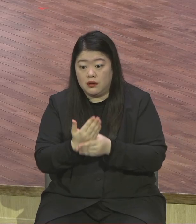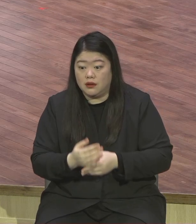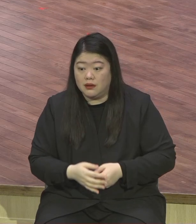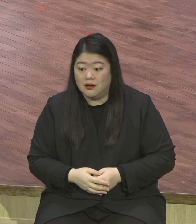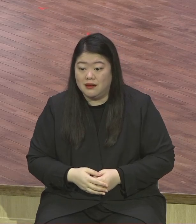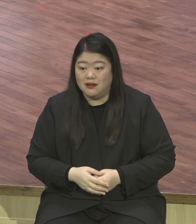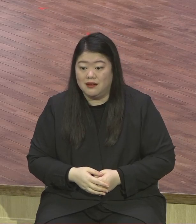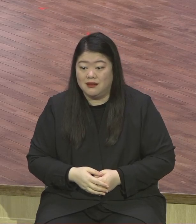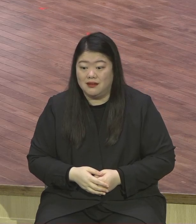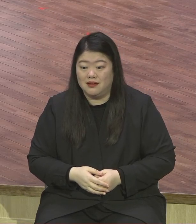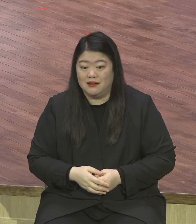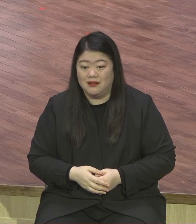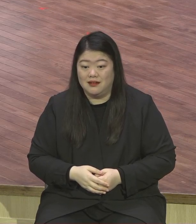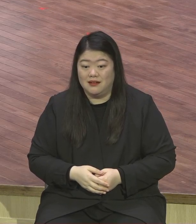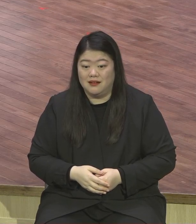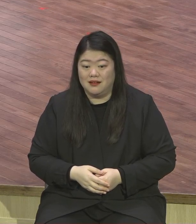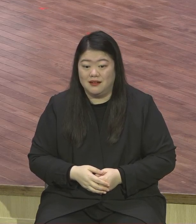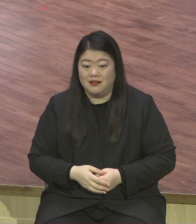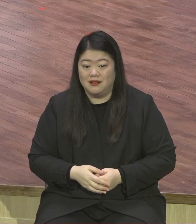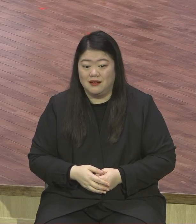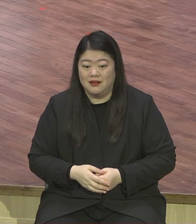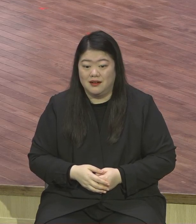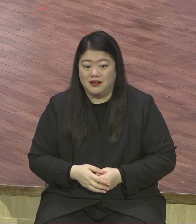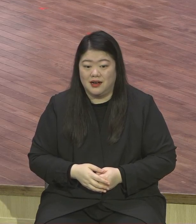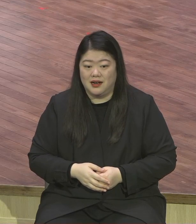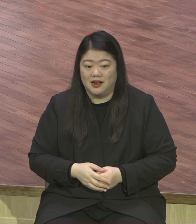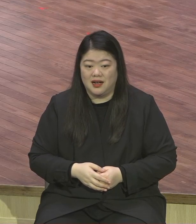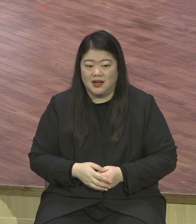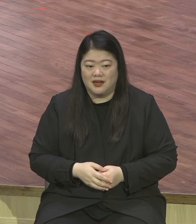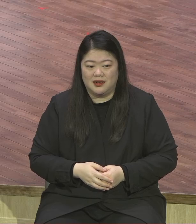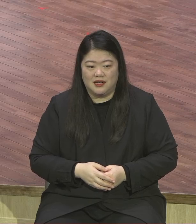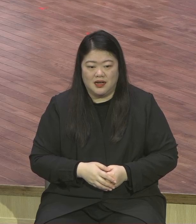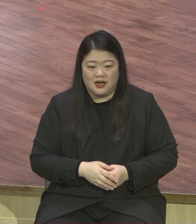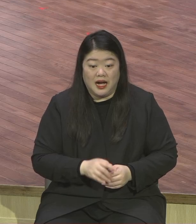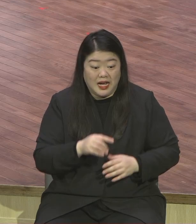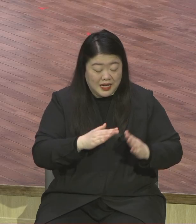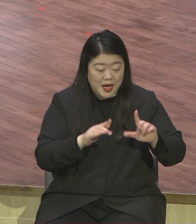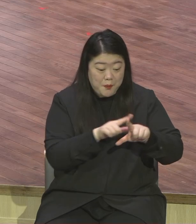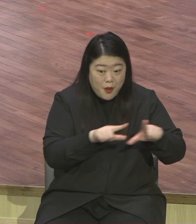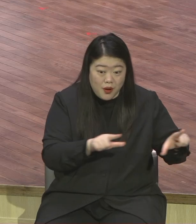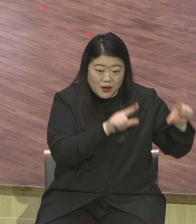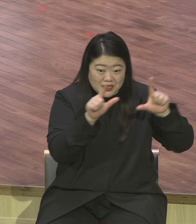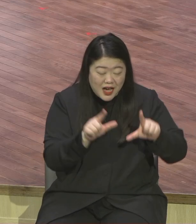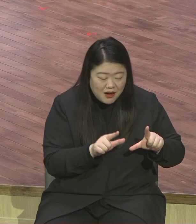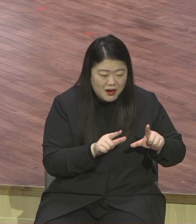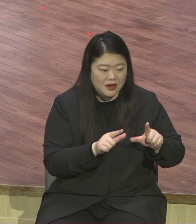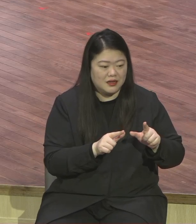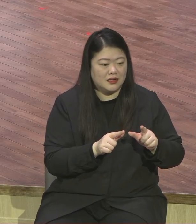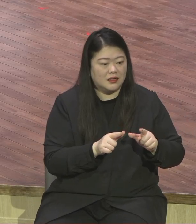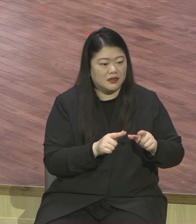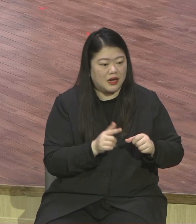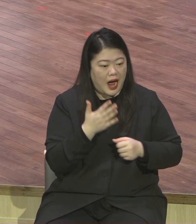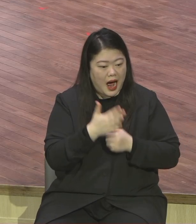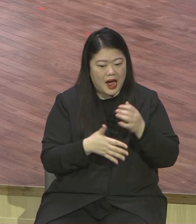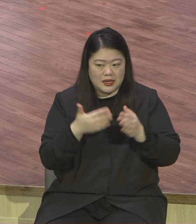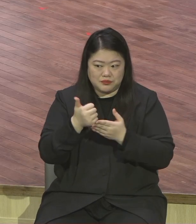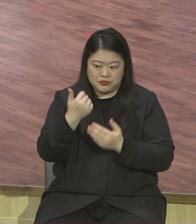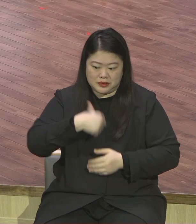그런 사람이 어떻게 하나님의 자녀로서 한 번도 단